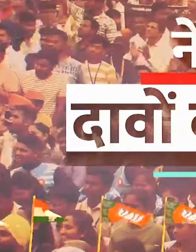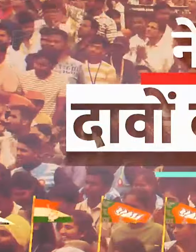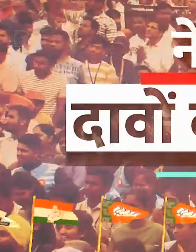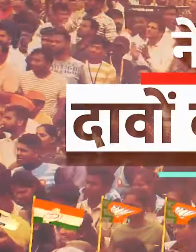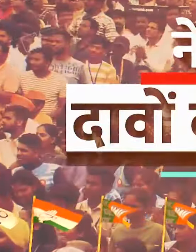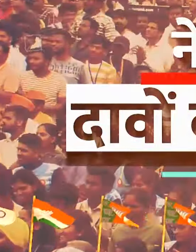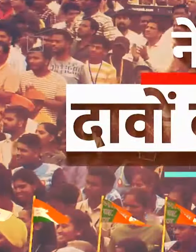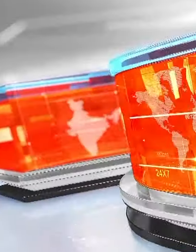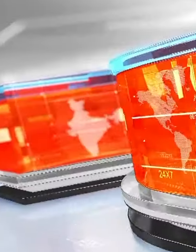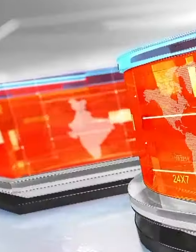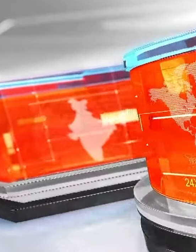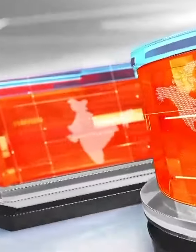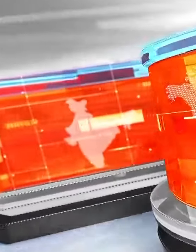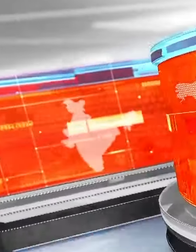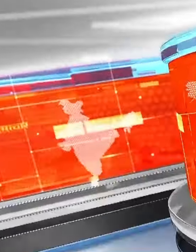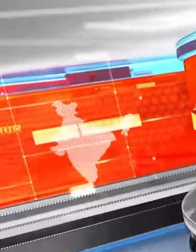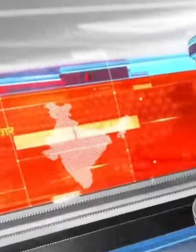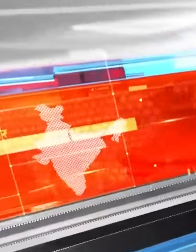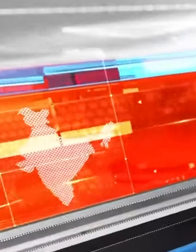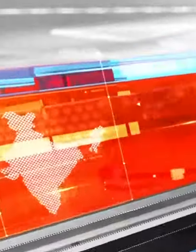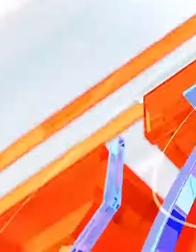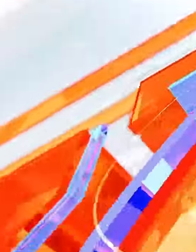है नेताओं की दाविश